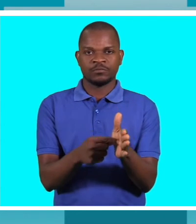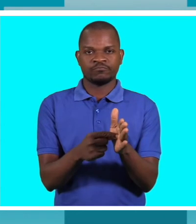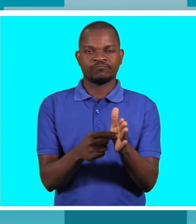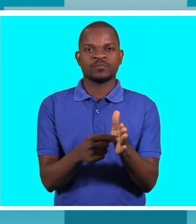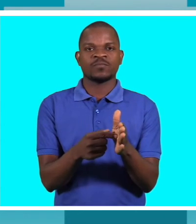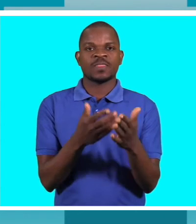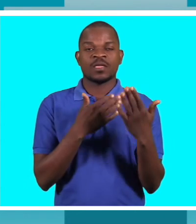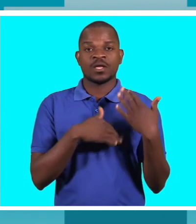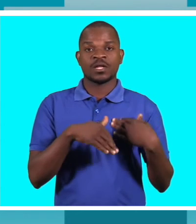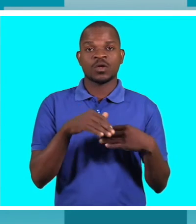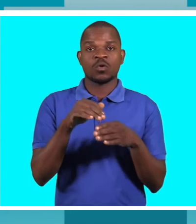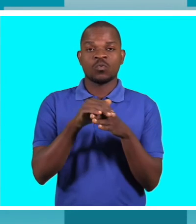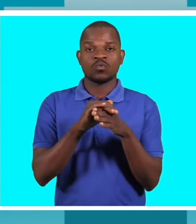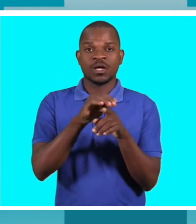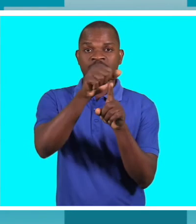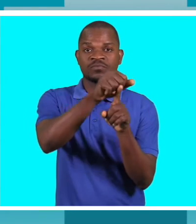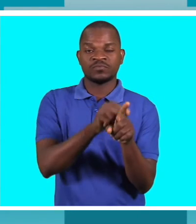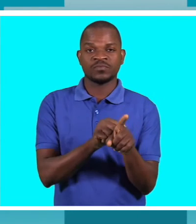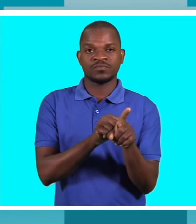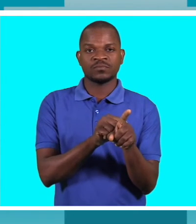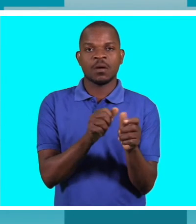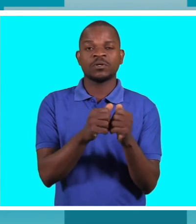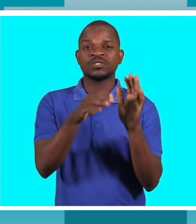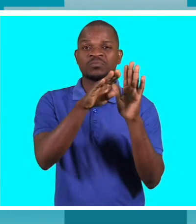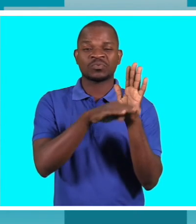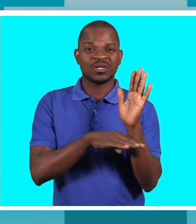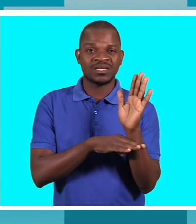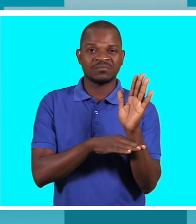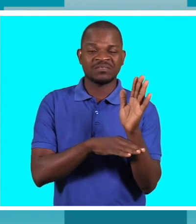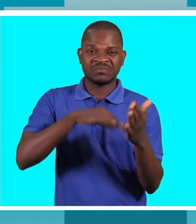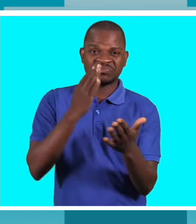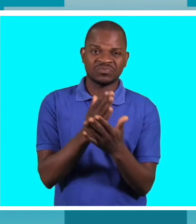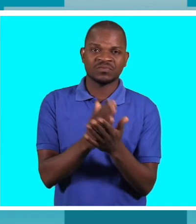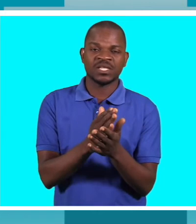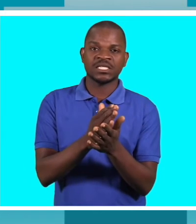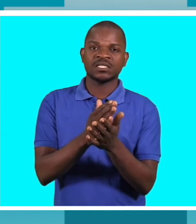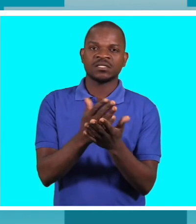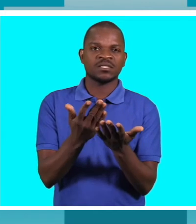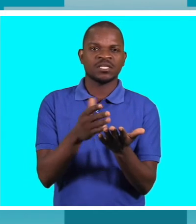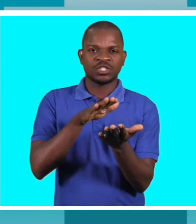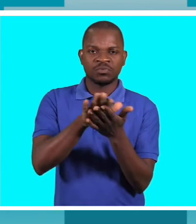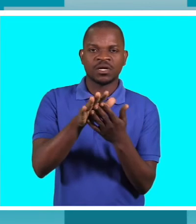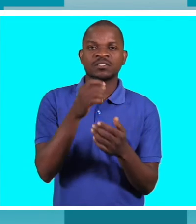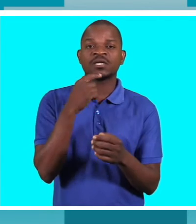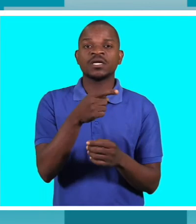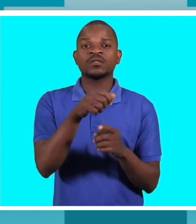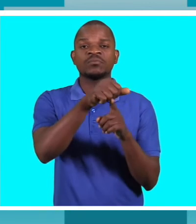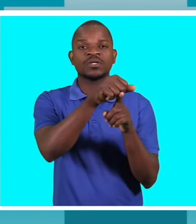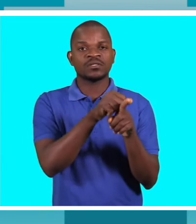usar o preservativo, eu ainda não vi programas concretas que dizem que este preservativo é